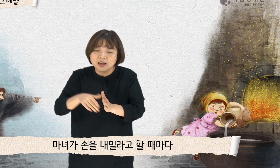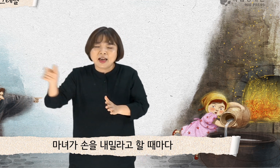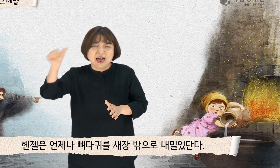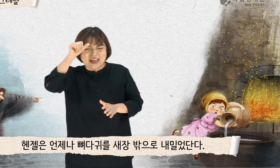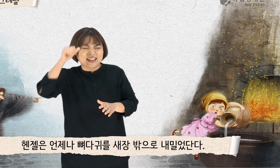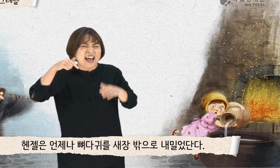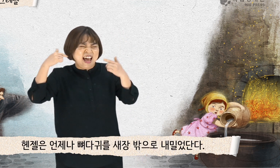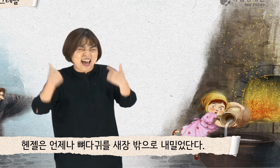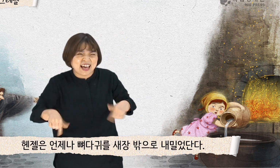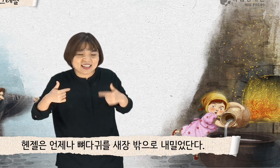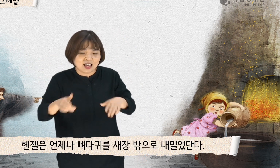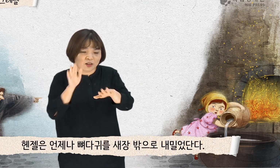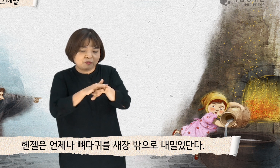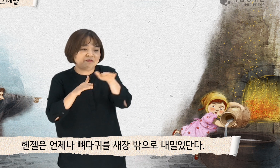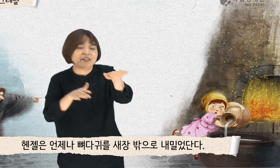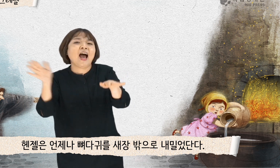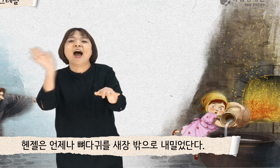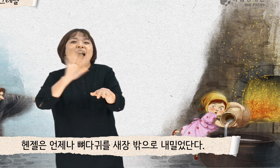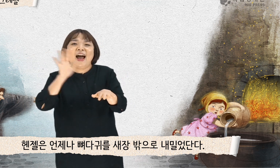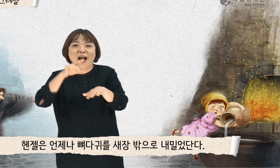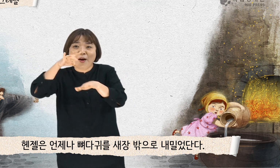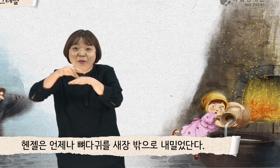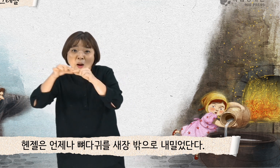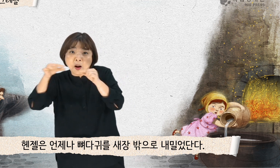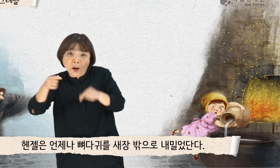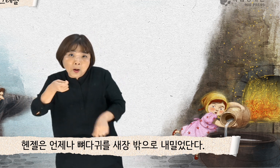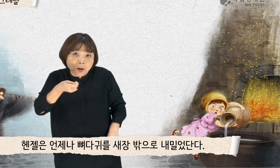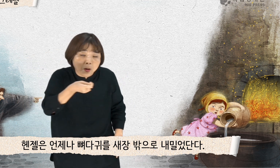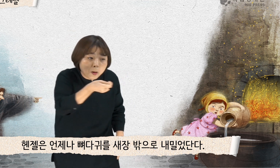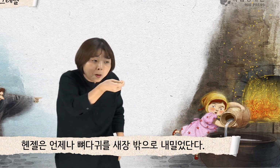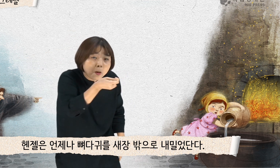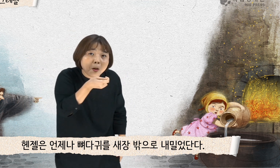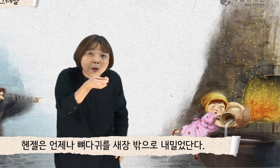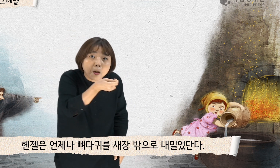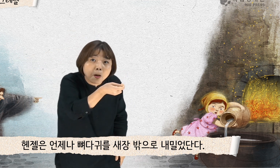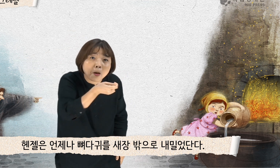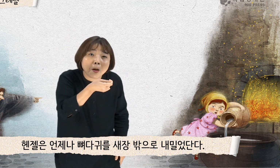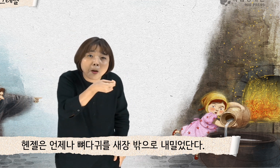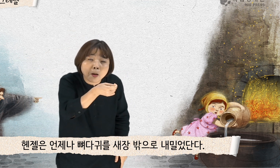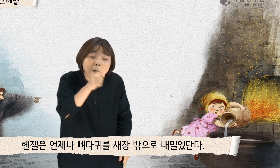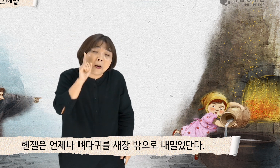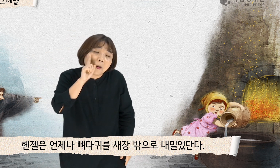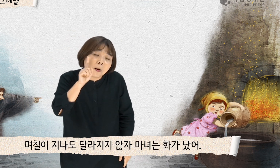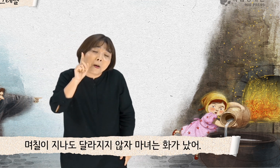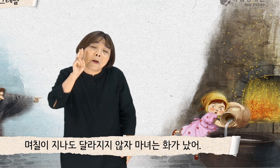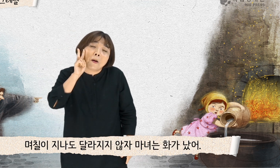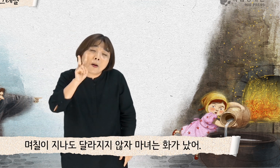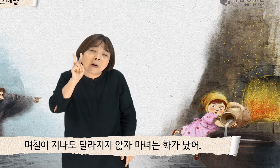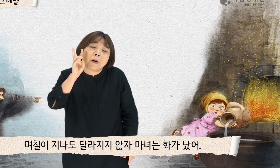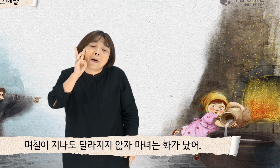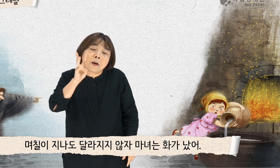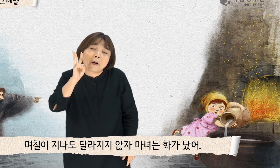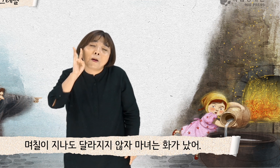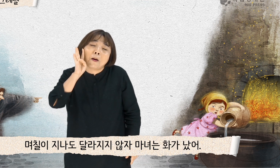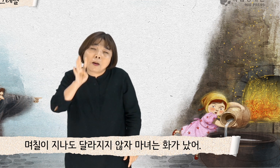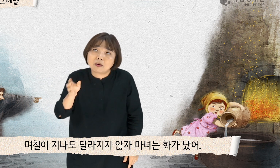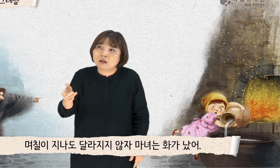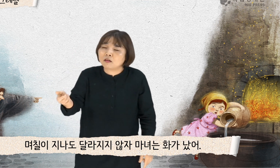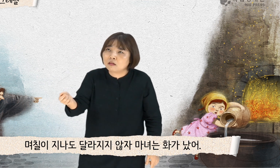핸젤은 언제나 뼈다귀를 세 장 밖으로 내밀었단다. 며칠이 지나도 달라지지